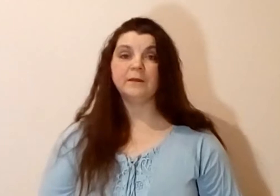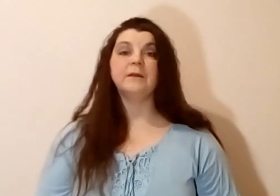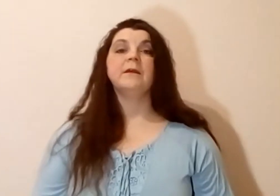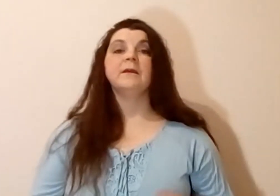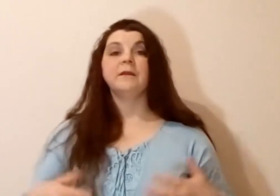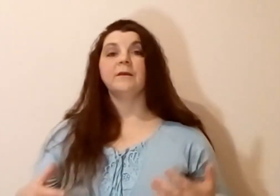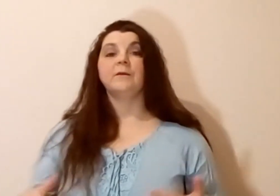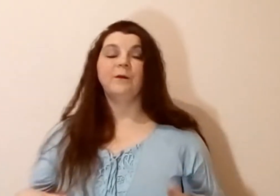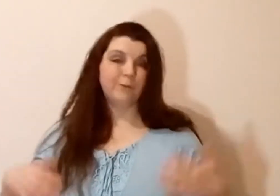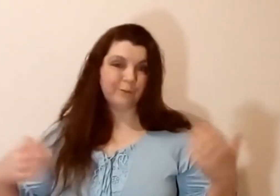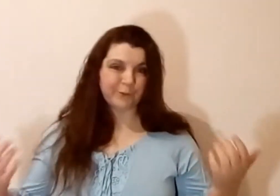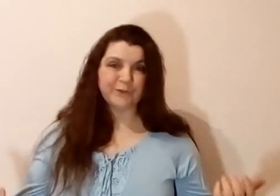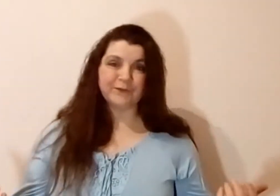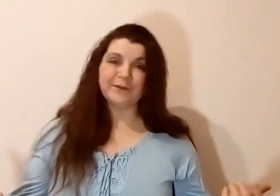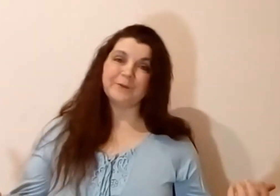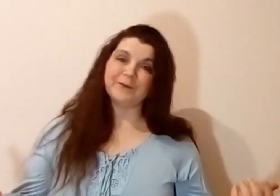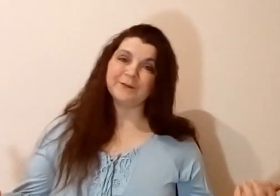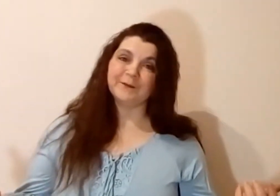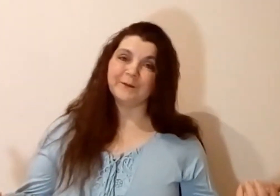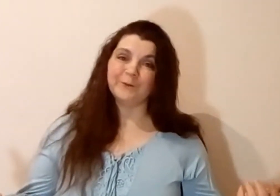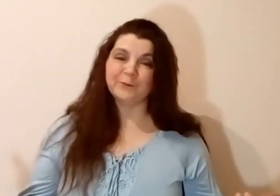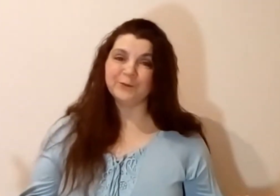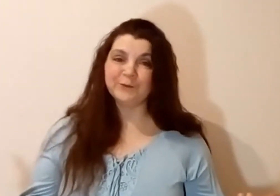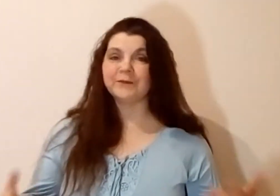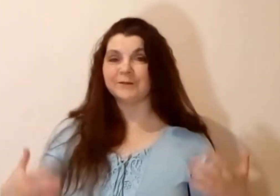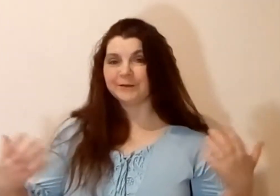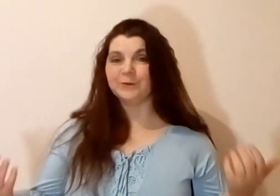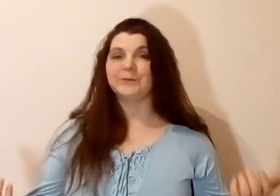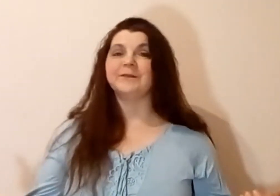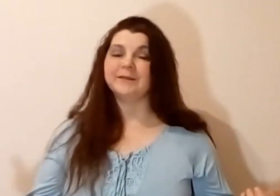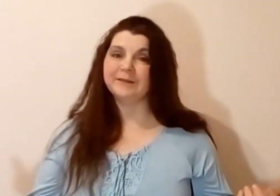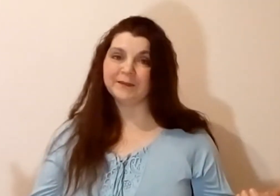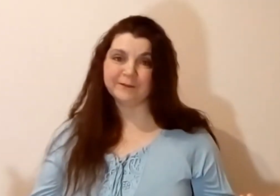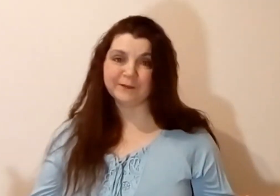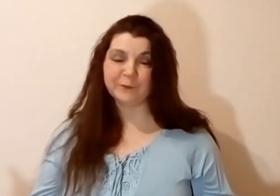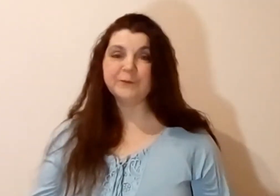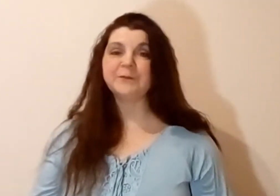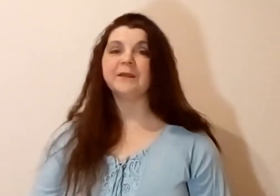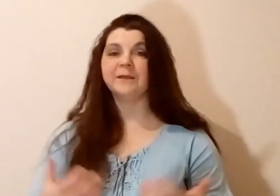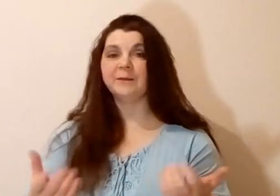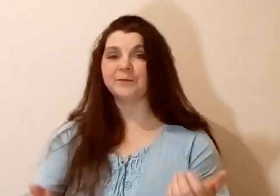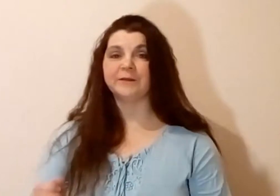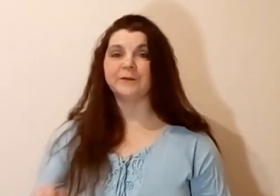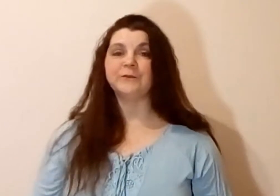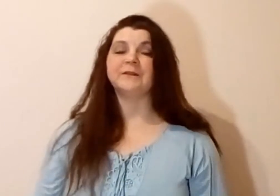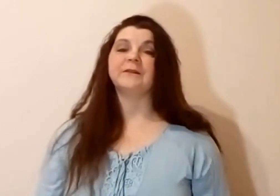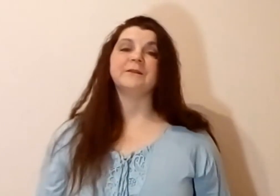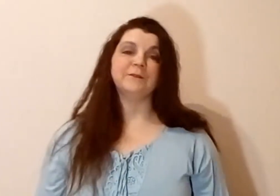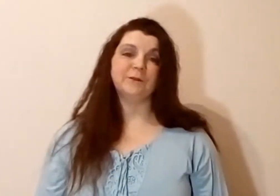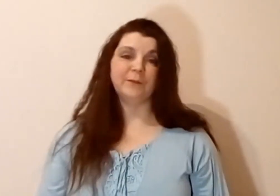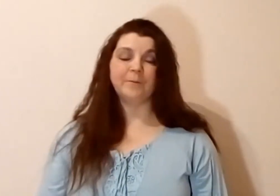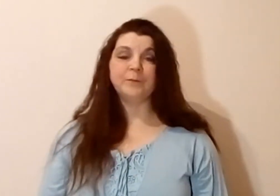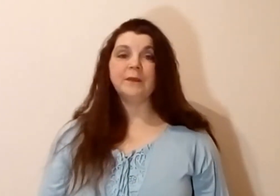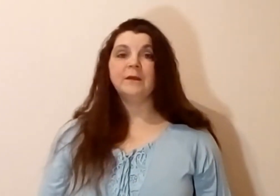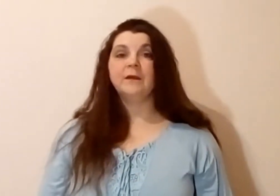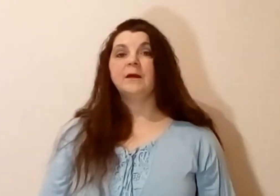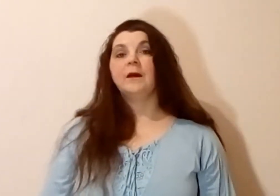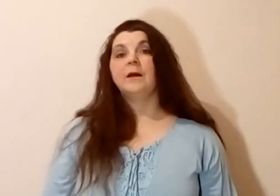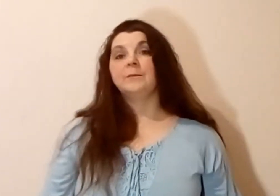и просто-напросто улыбнуть свои собственные естественные улыбки и поздороваться с людьми. А мы